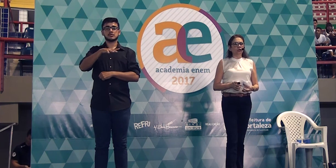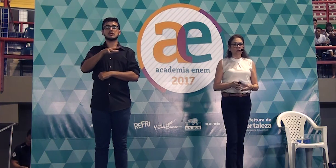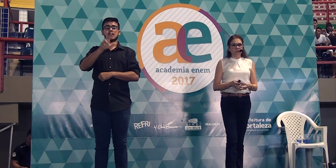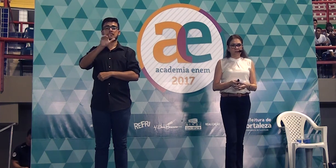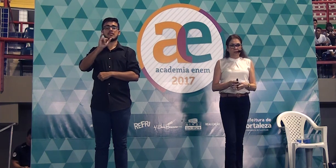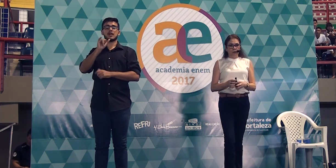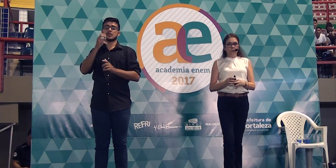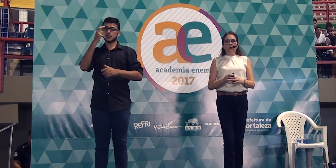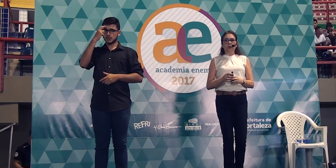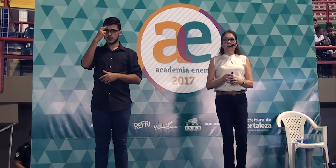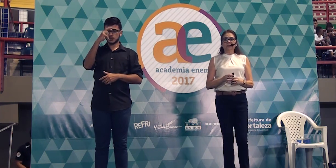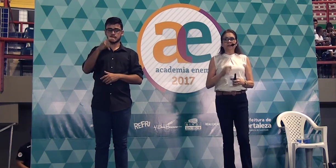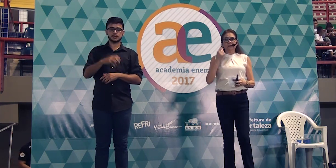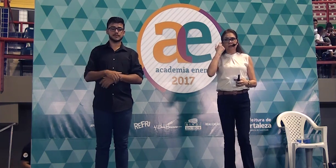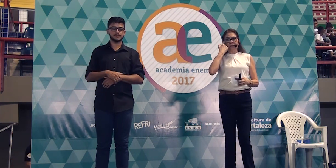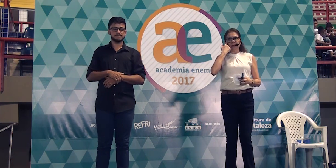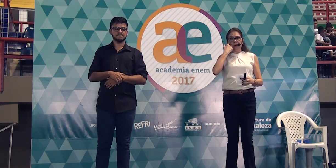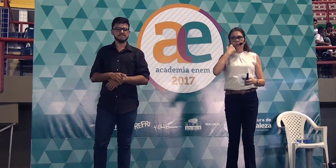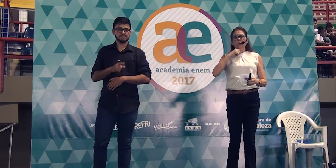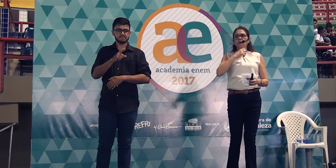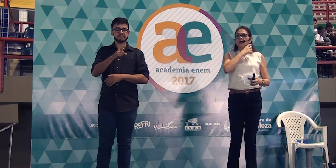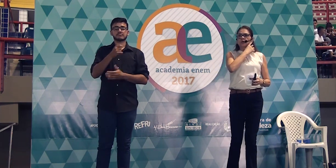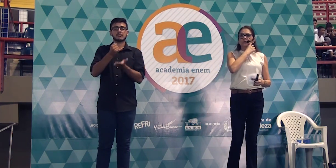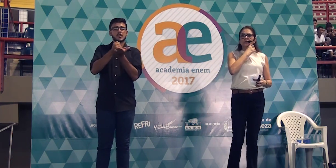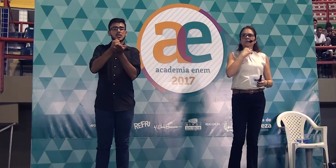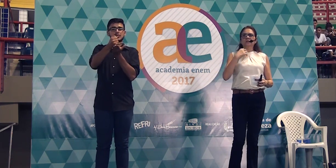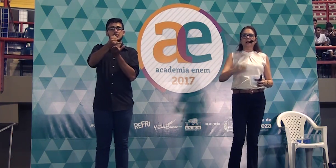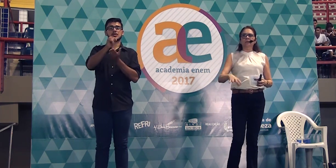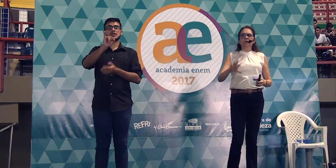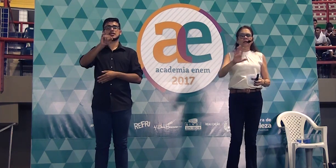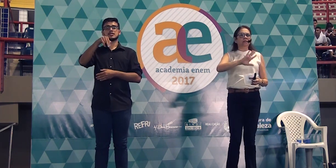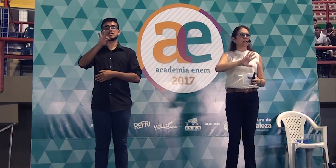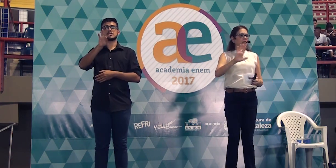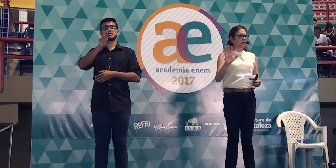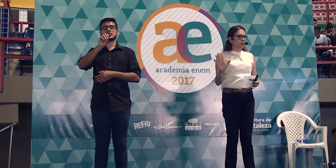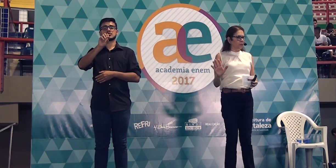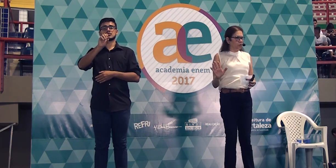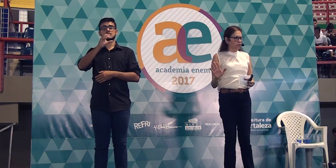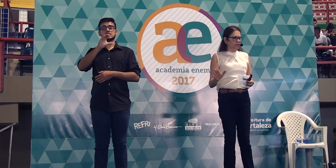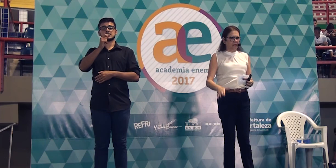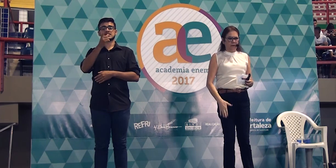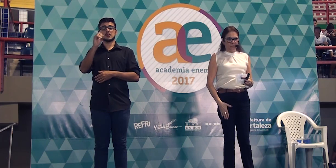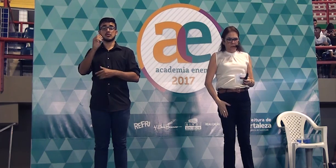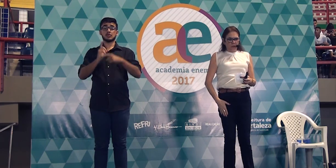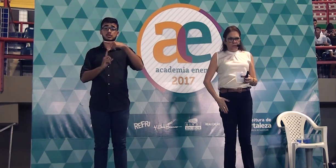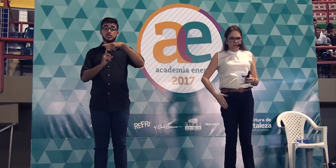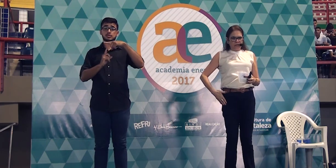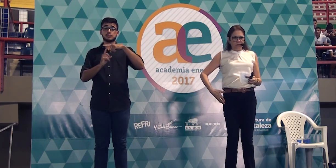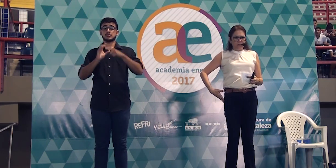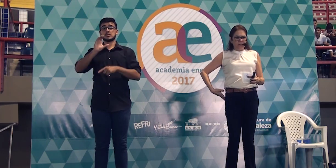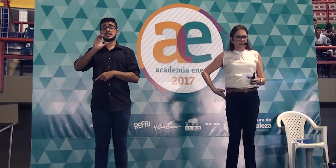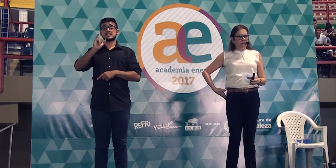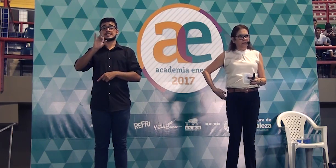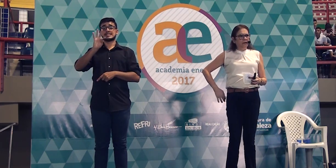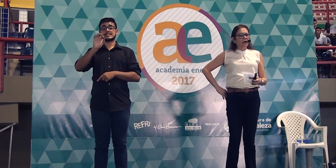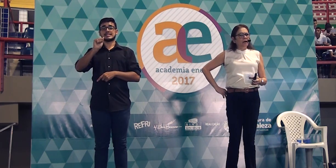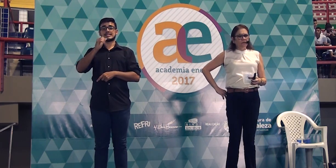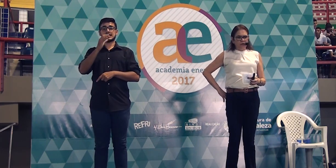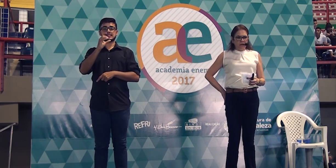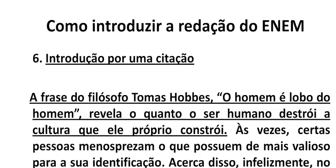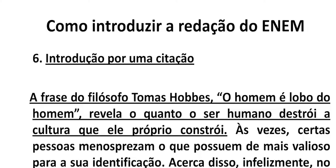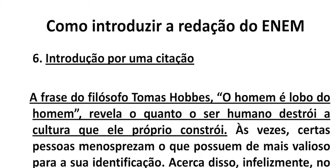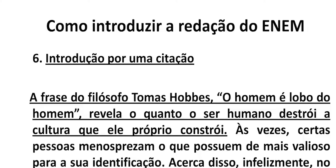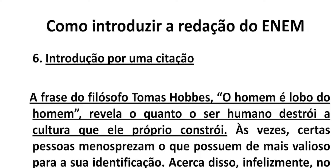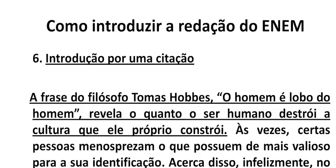tipo, introdução por uma citação. Todo mundo sabe que na citação pode usar, você dissesse,